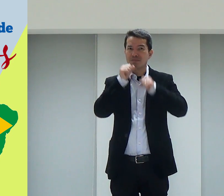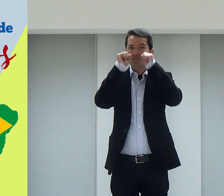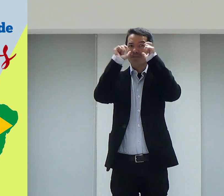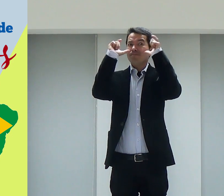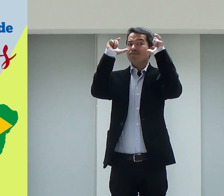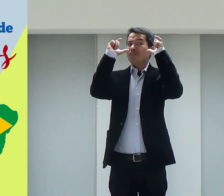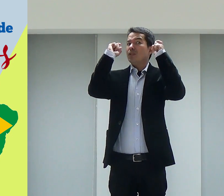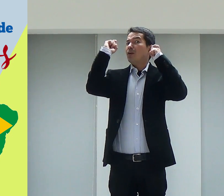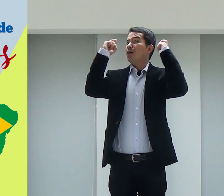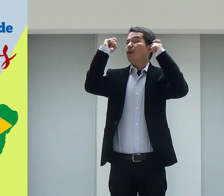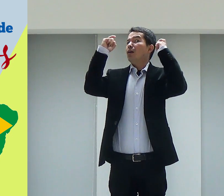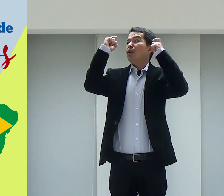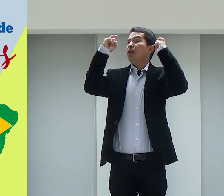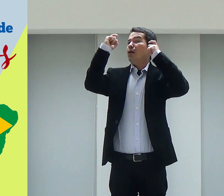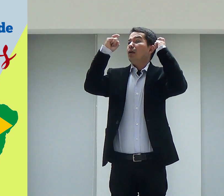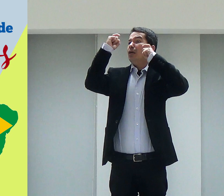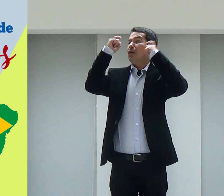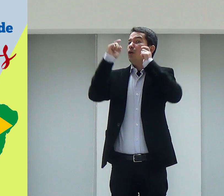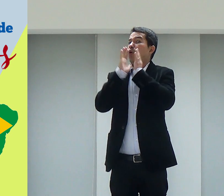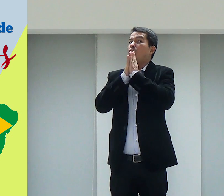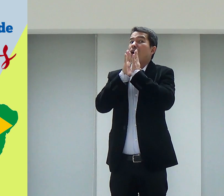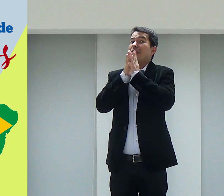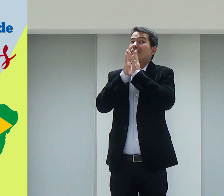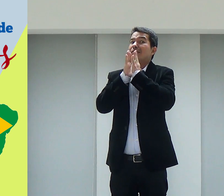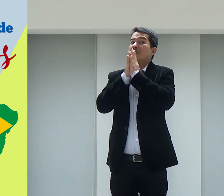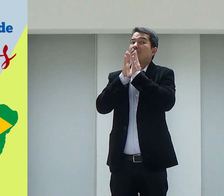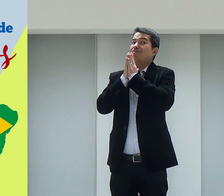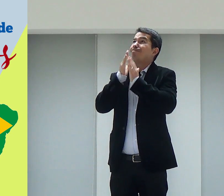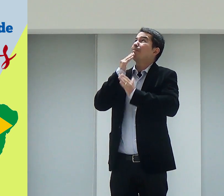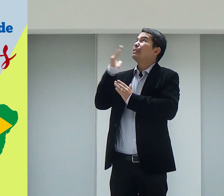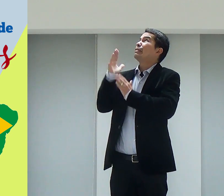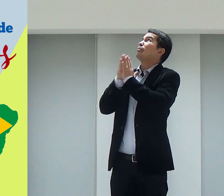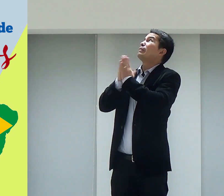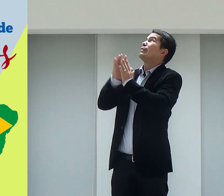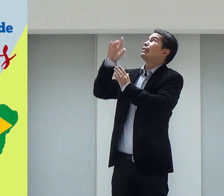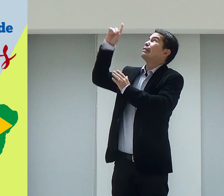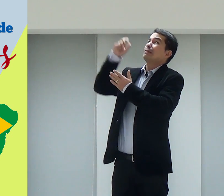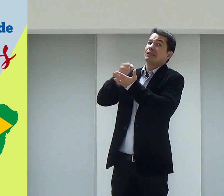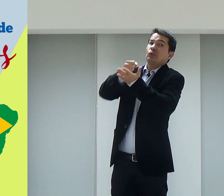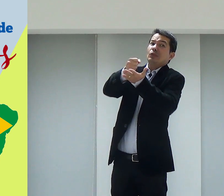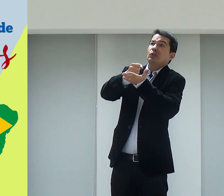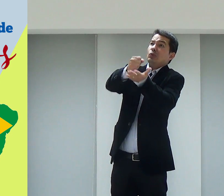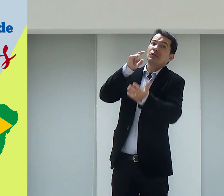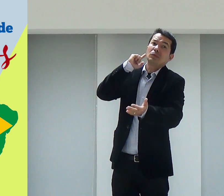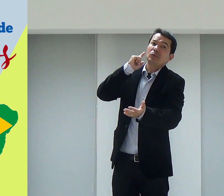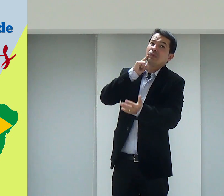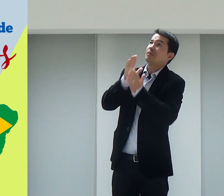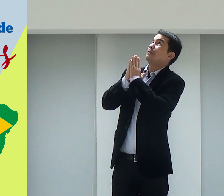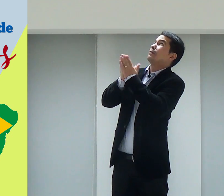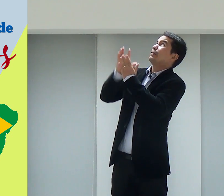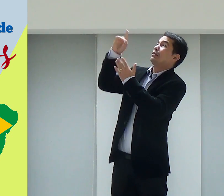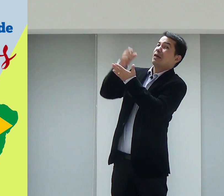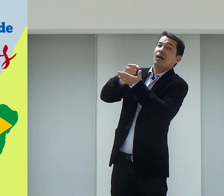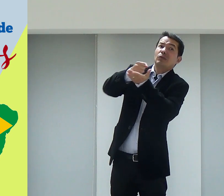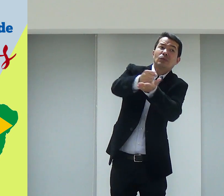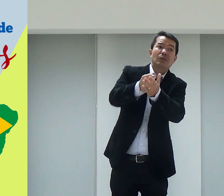gente precisa, sim, ficar atento. Ficar preocupado. Orar por esses surdos. Pedir pra que Deus ajude esses surdos, né?